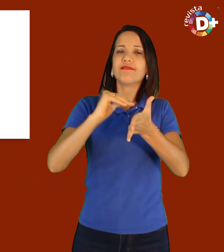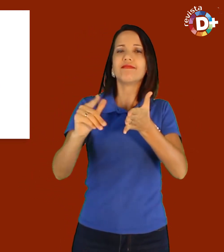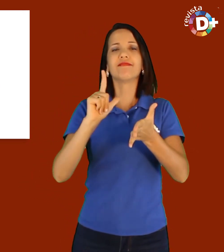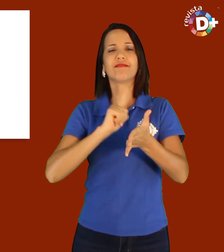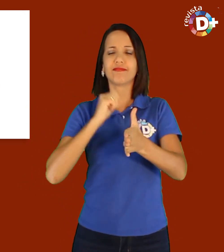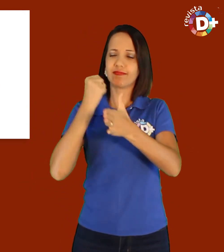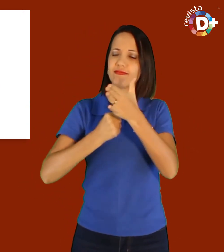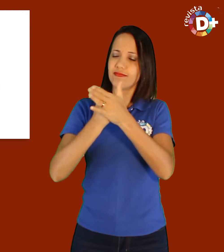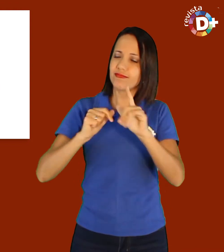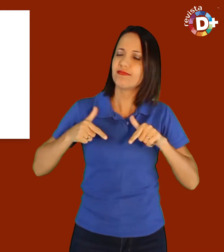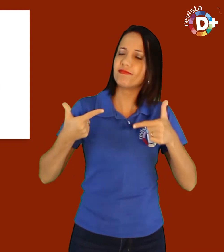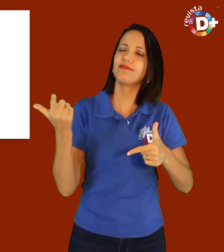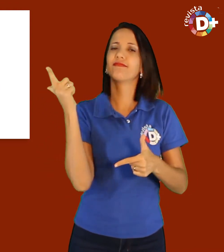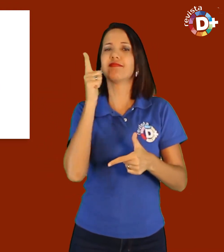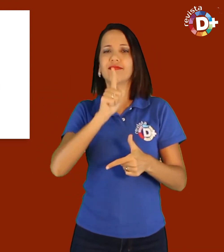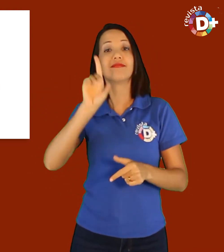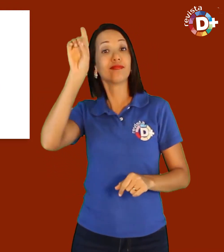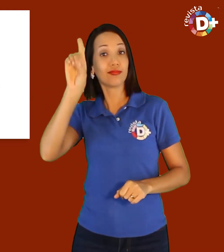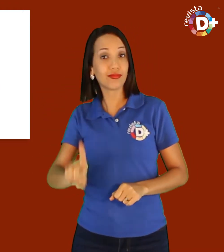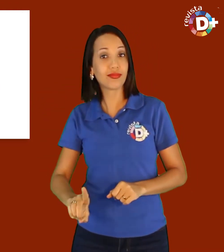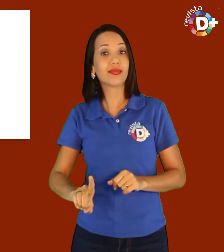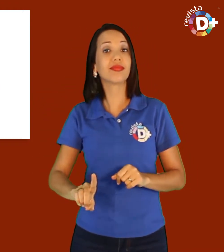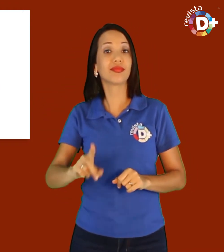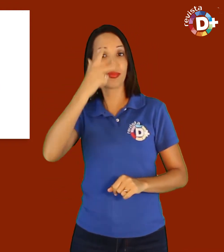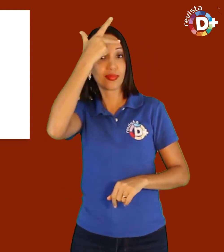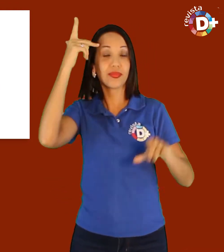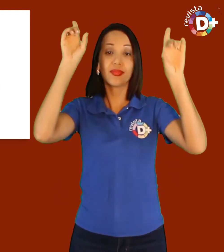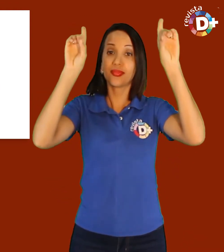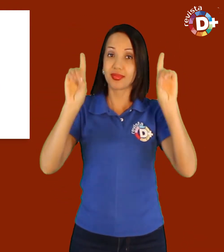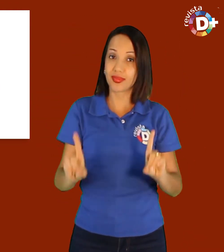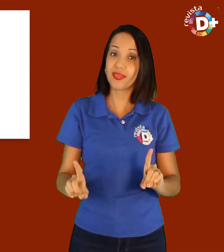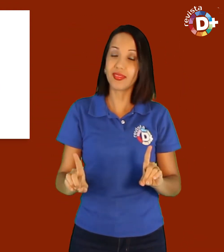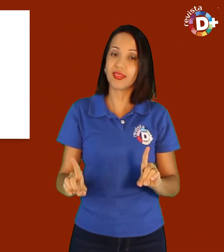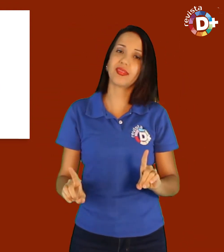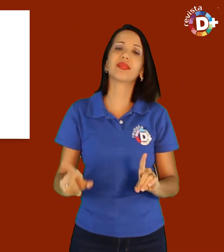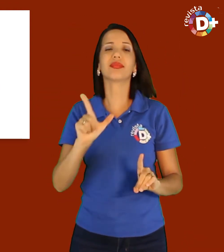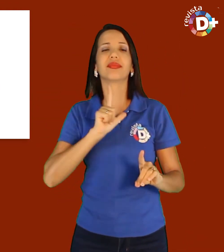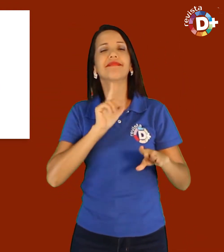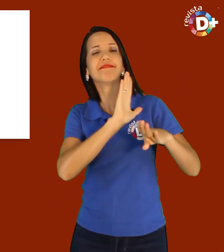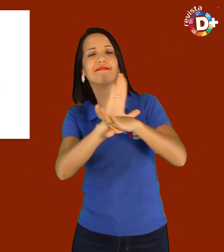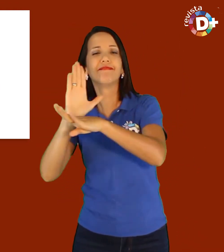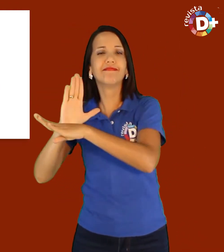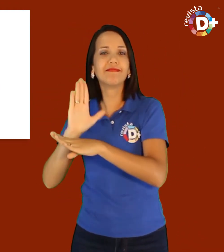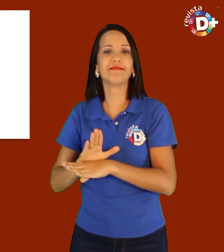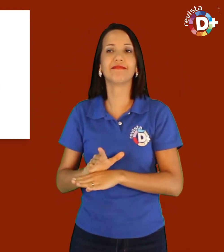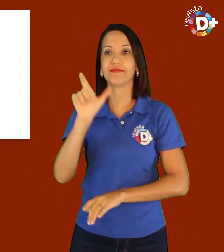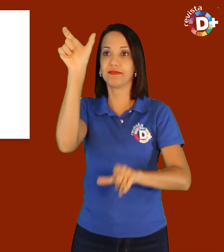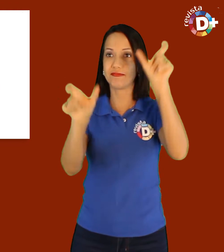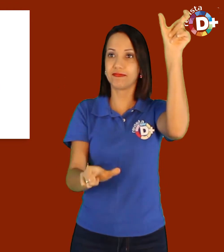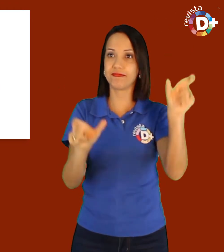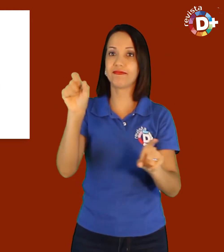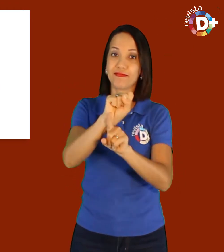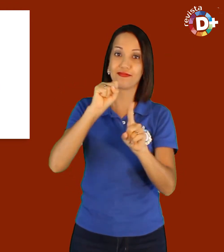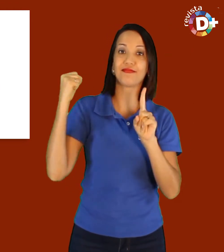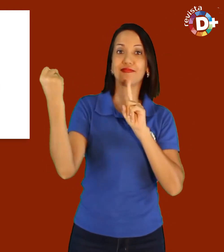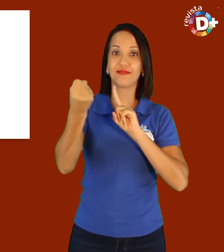estar à frente de uma secretaria que luta para garantir os direitos das pessoas com deficiência. Com o apoio da sociedade